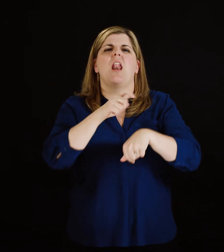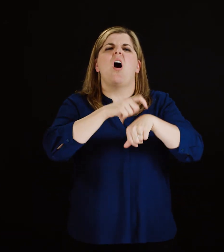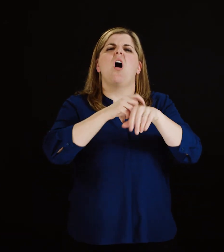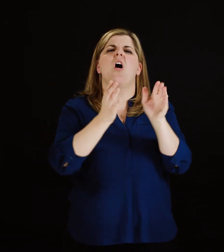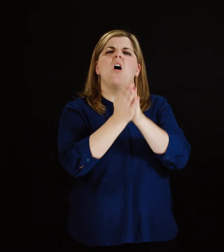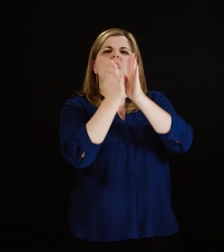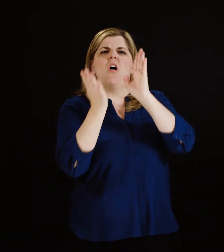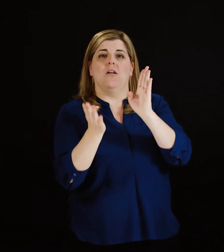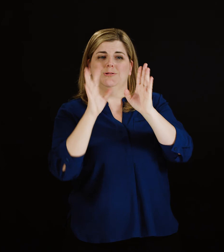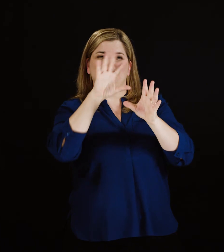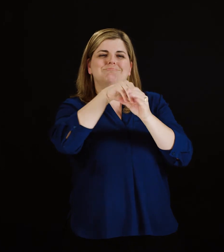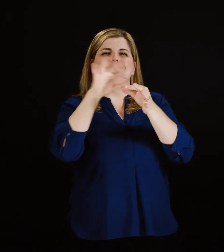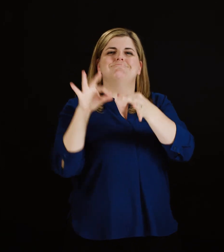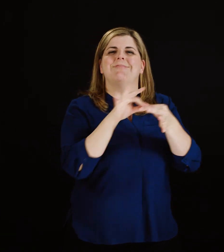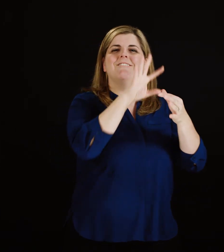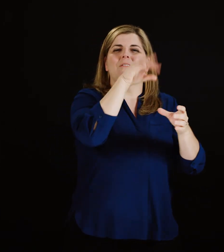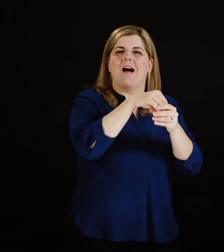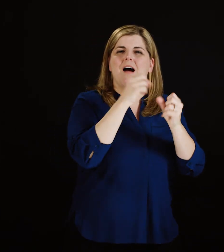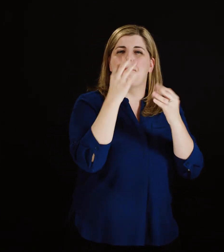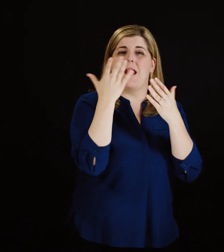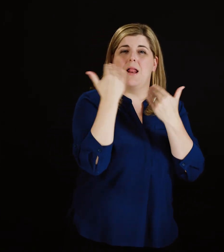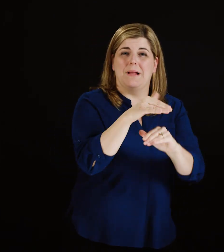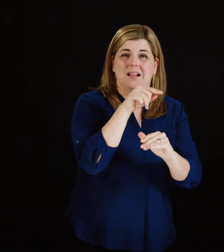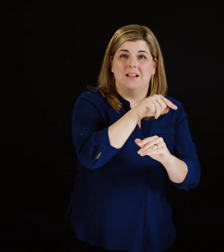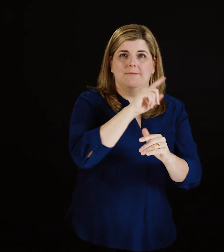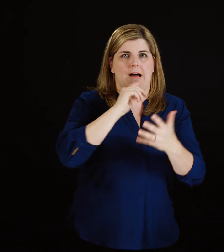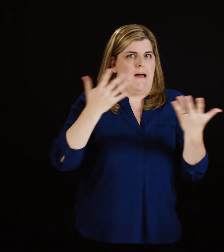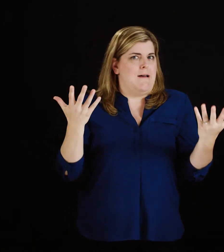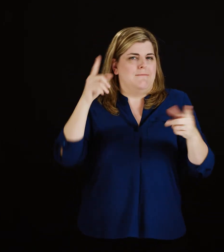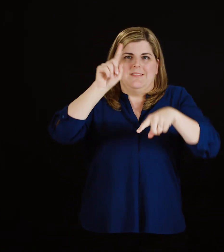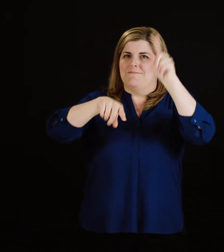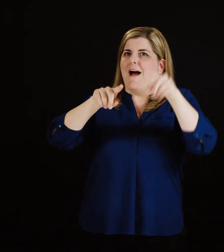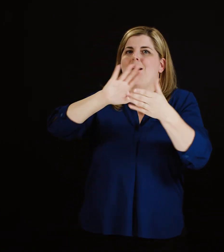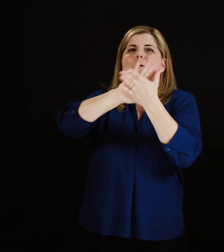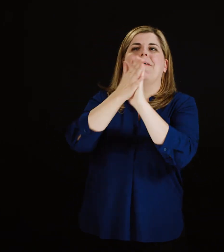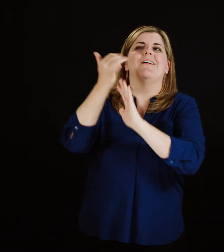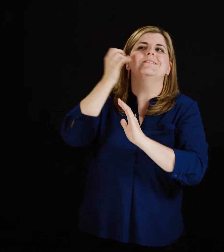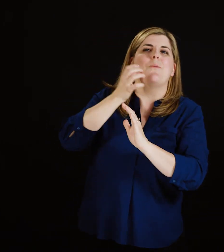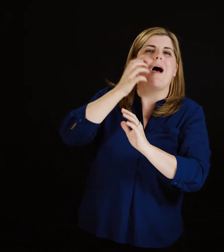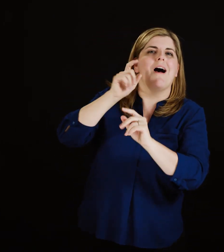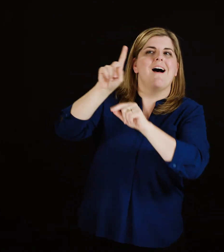horaires des forfaits illimités varient d'un fournisseur de services à l'autre.